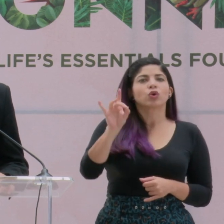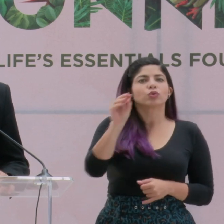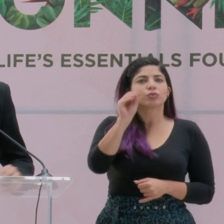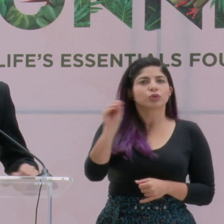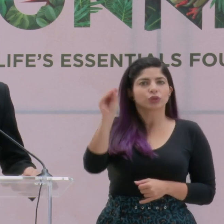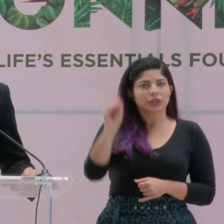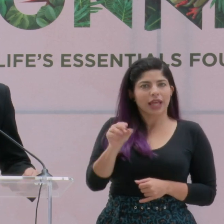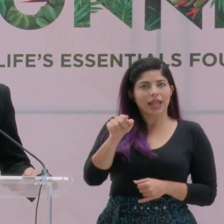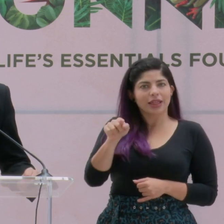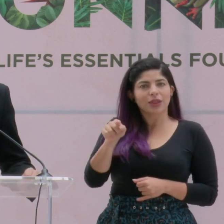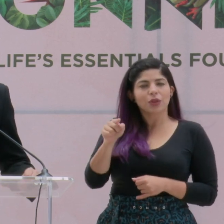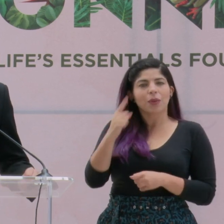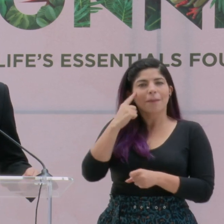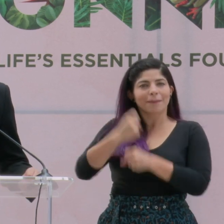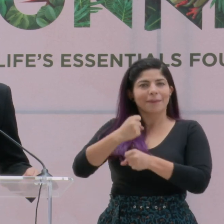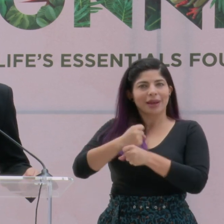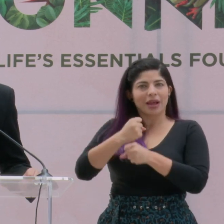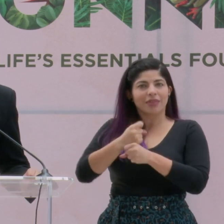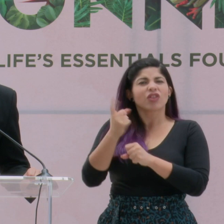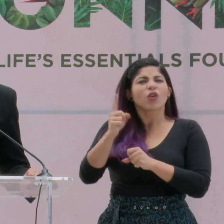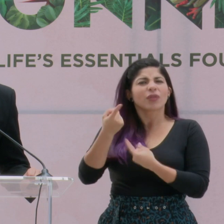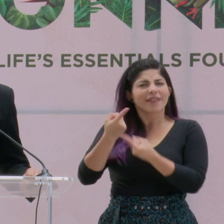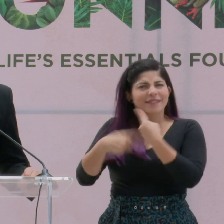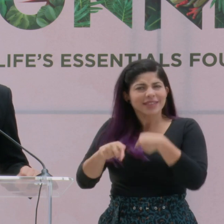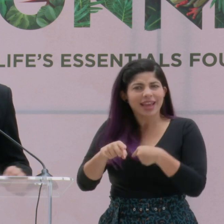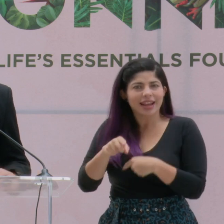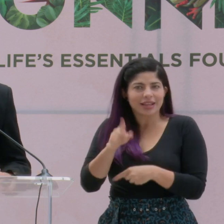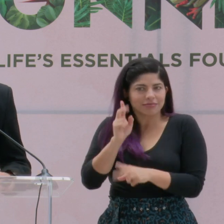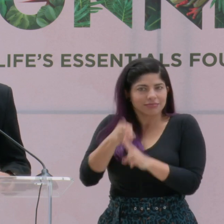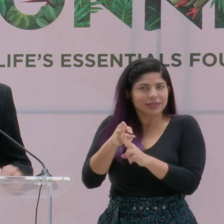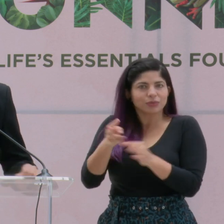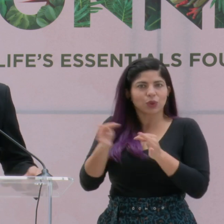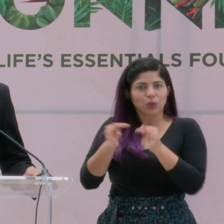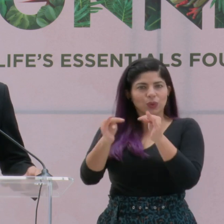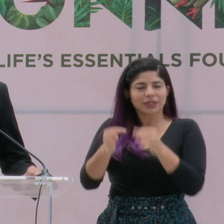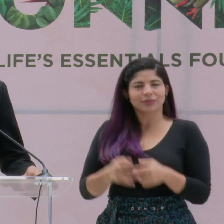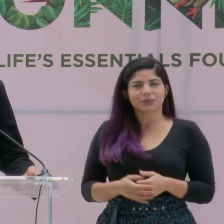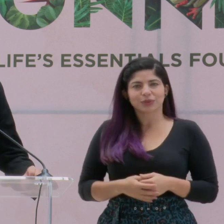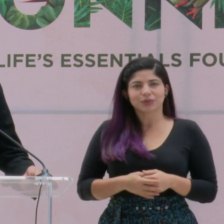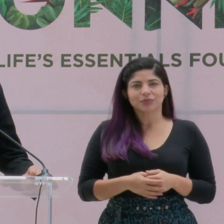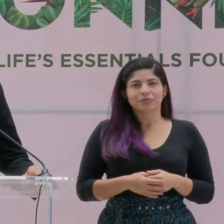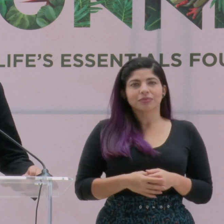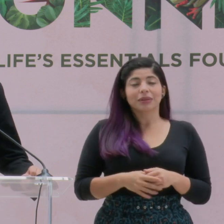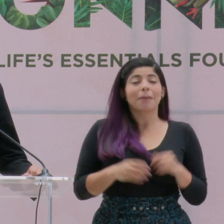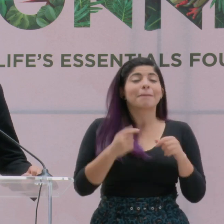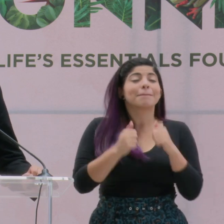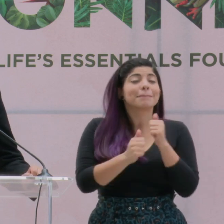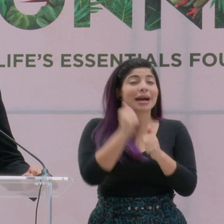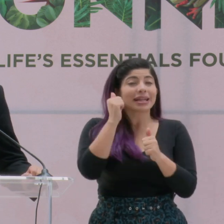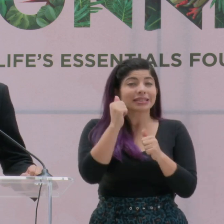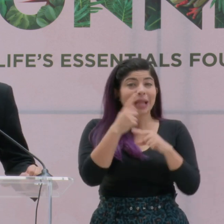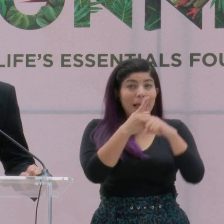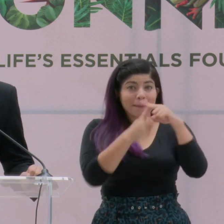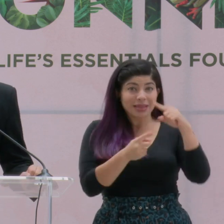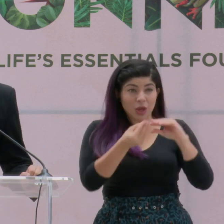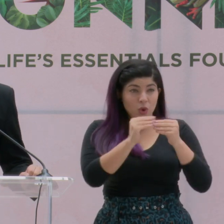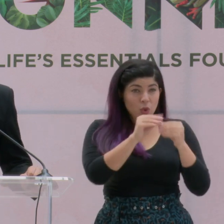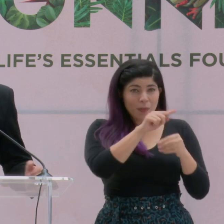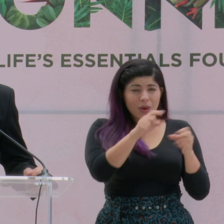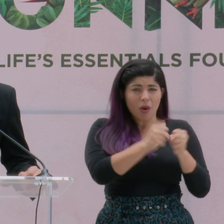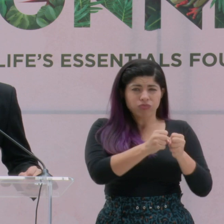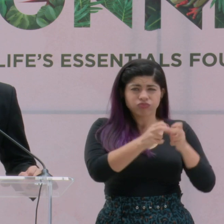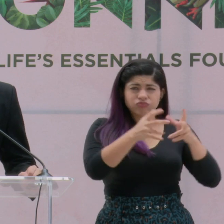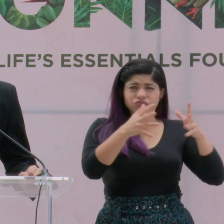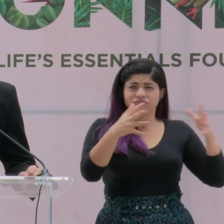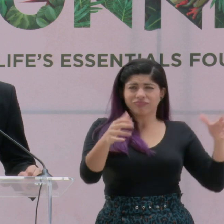% de los empleos proviene directamente del turismo. Más de la mitad de estos números crecen de